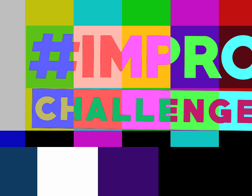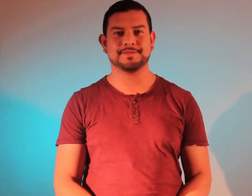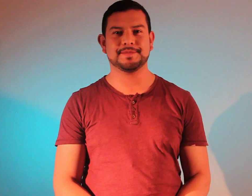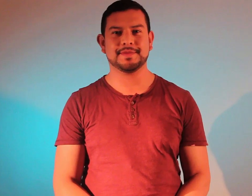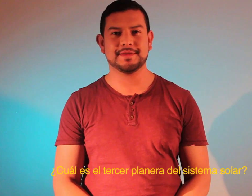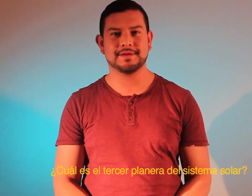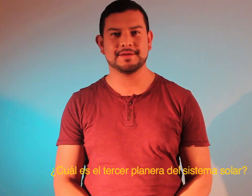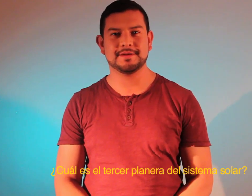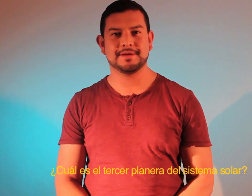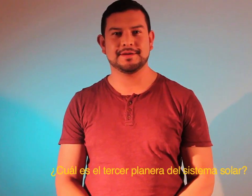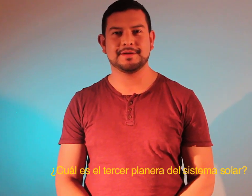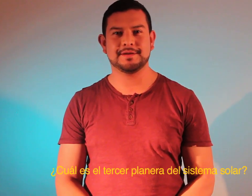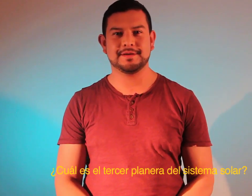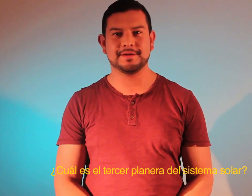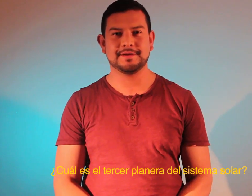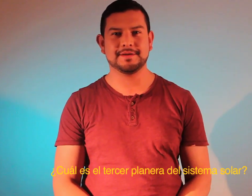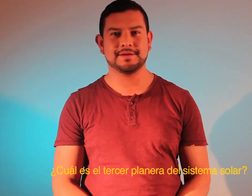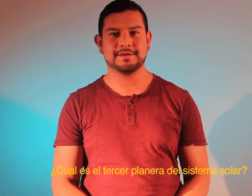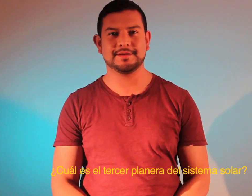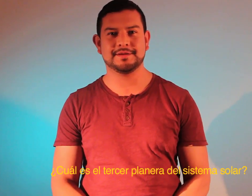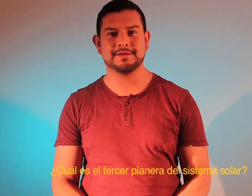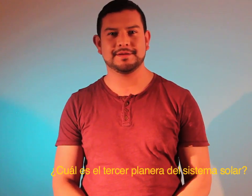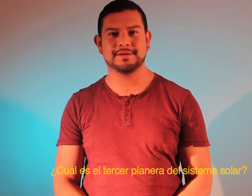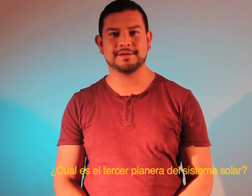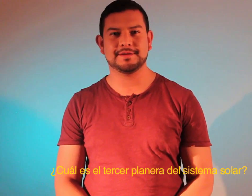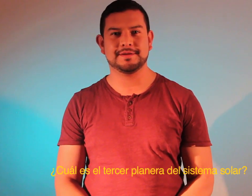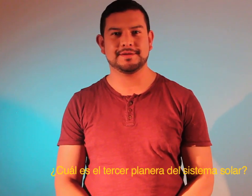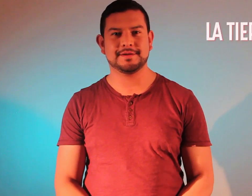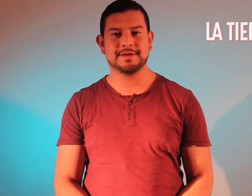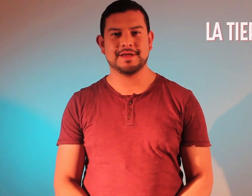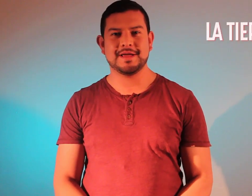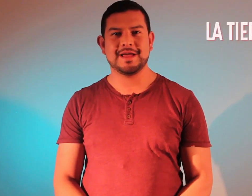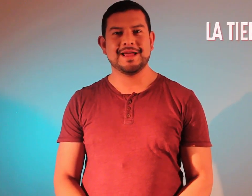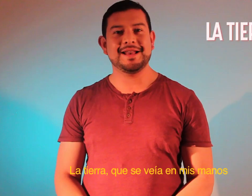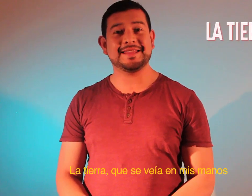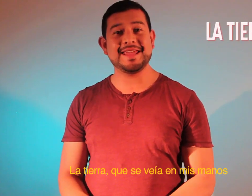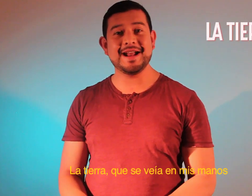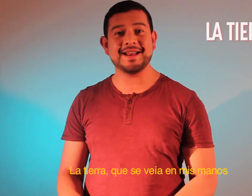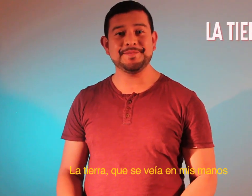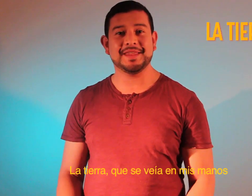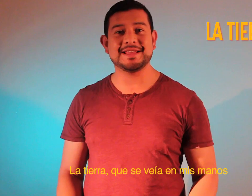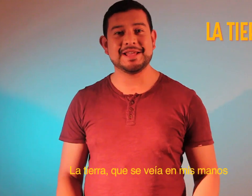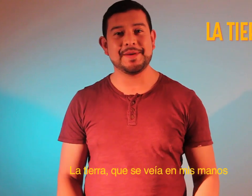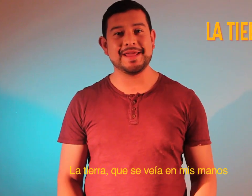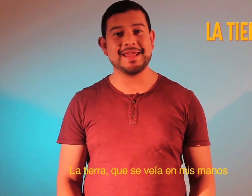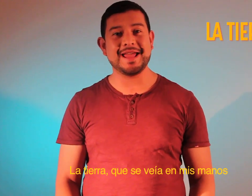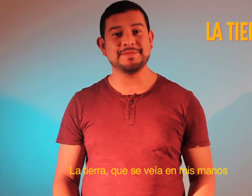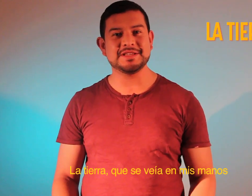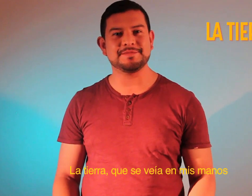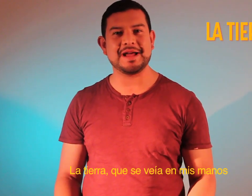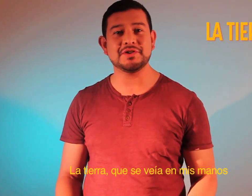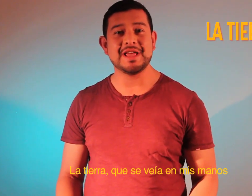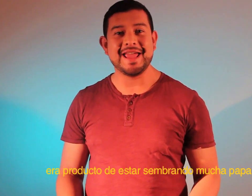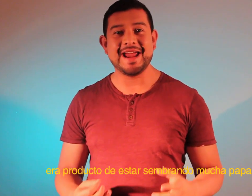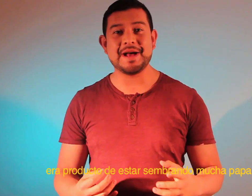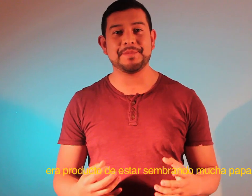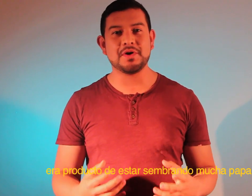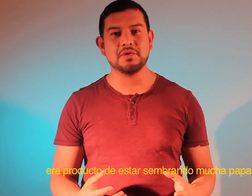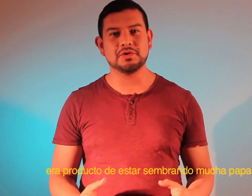¿Cuál es el tercer planeta del sistema solar? La tierra que se veía en mis manos era producto